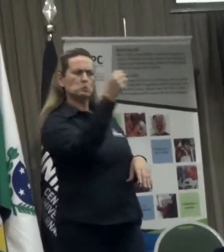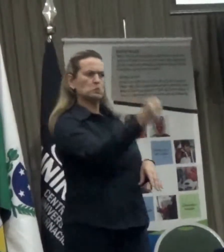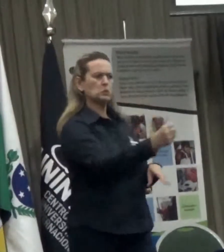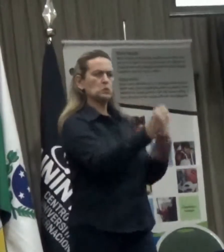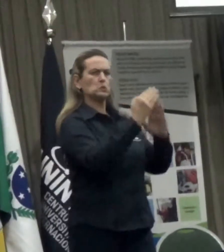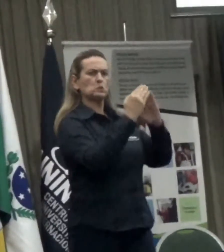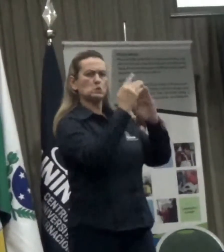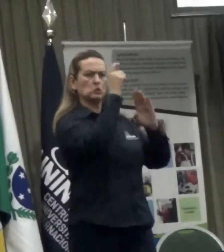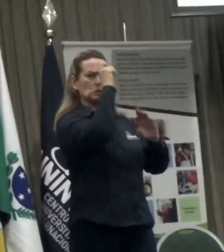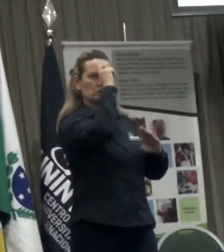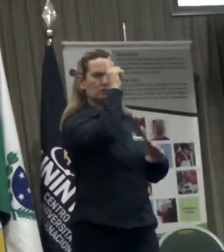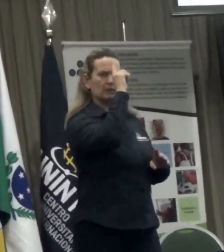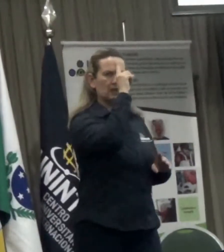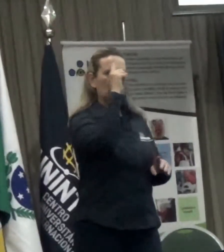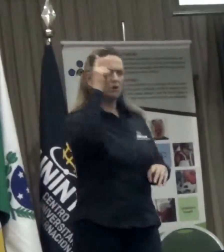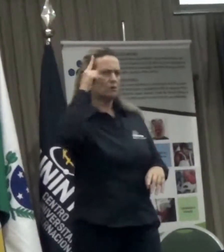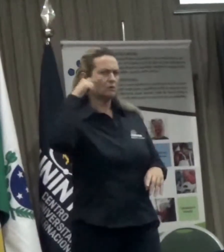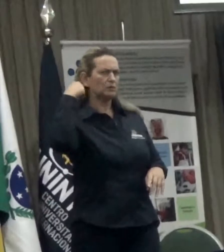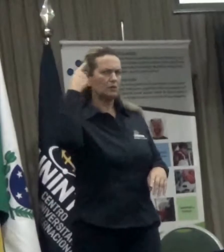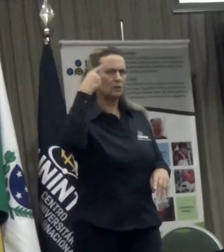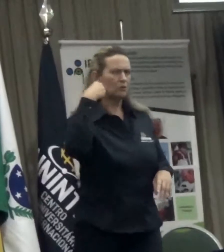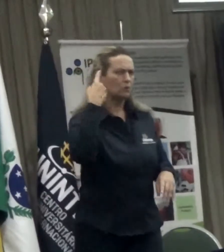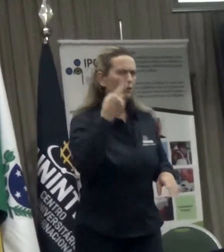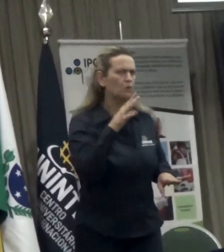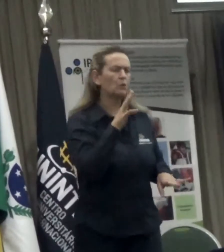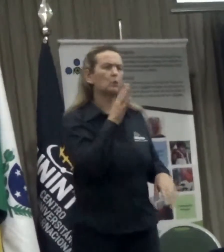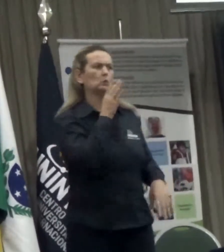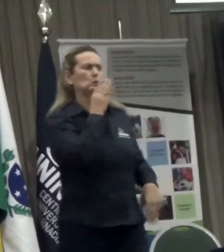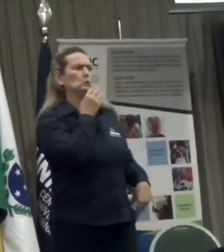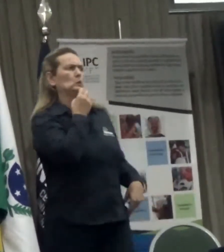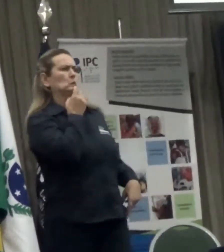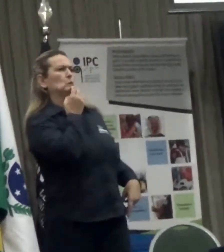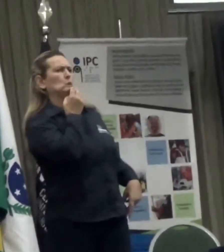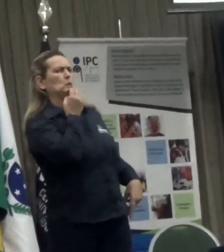menino, essa menina, que esse homem, que essa mulher, são cidadãos também.